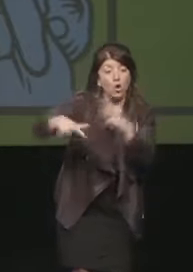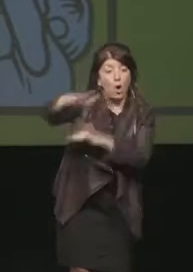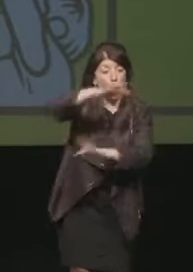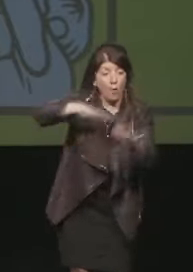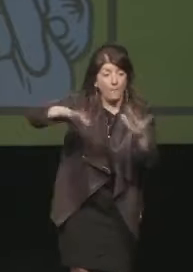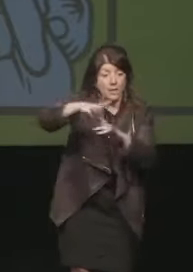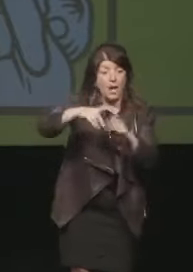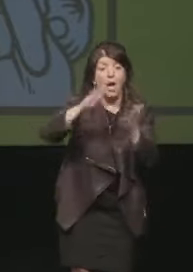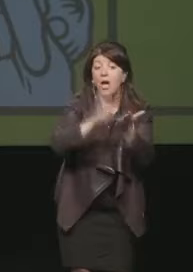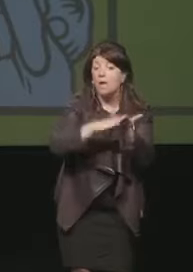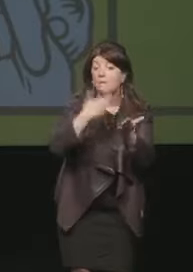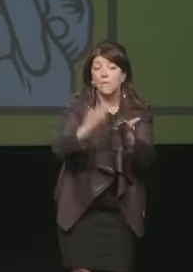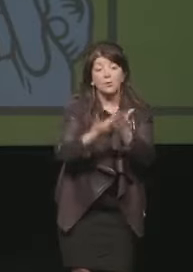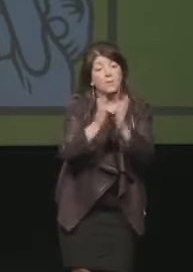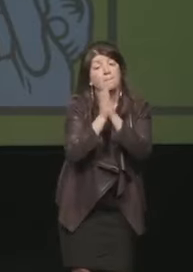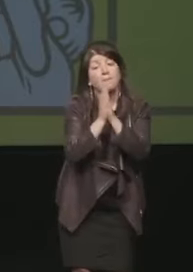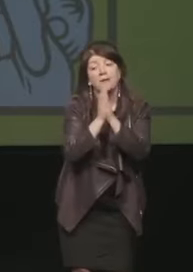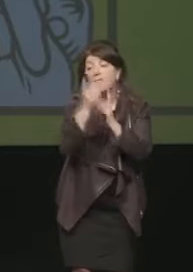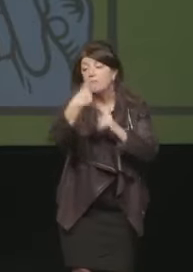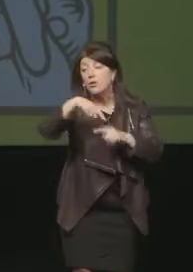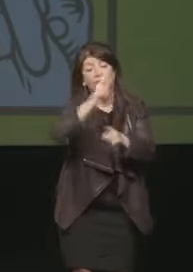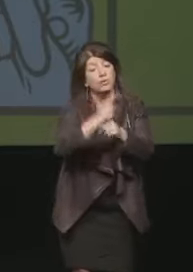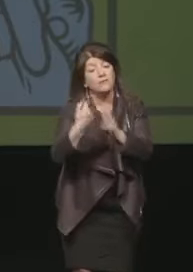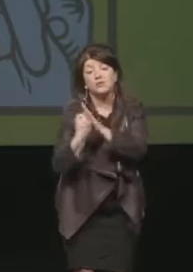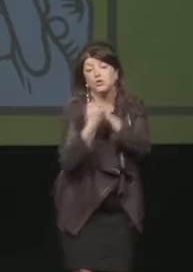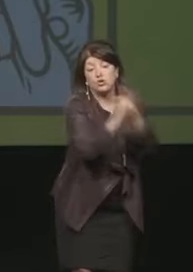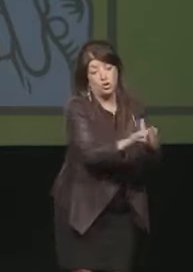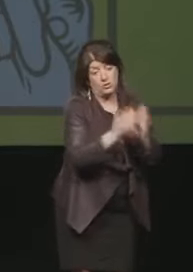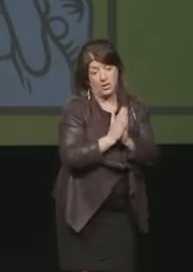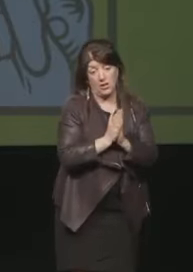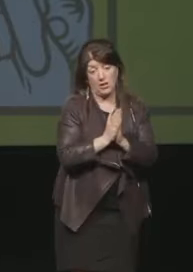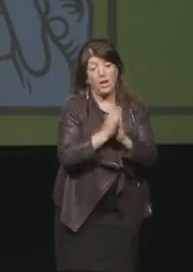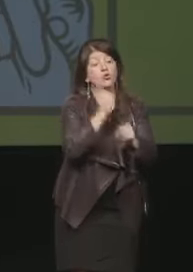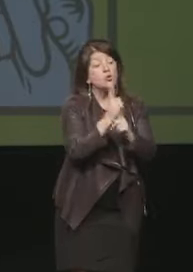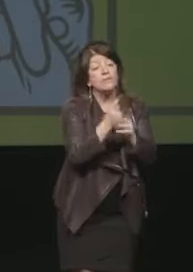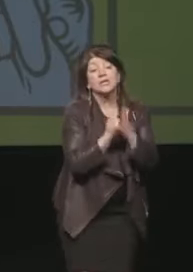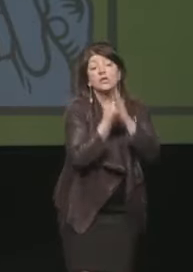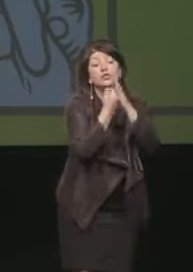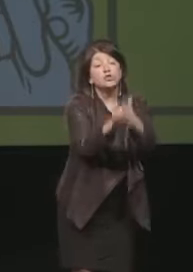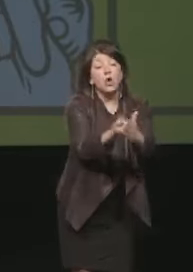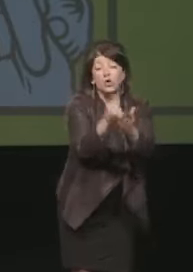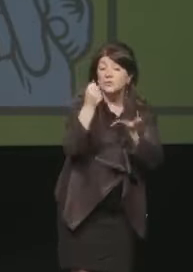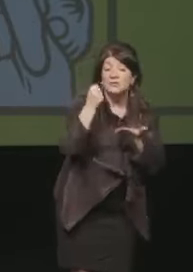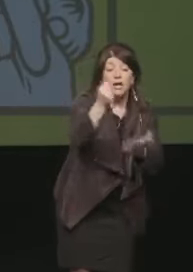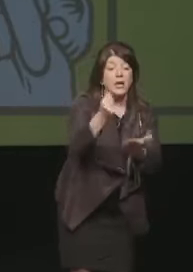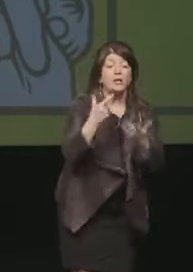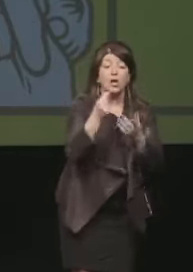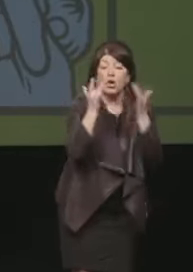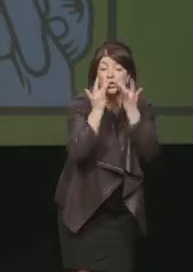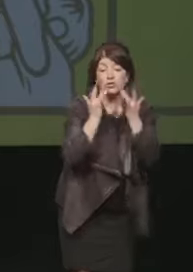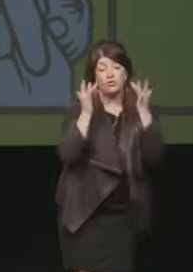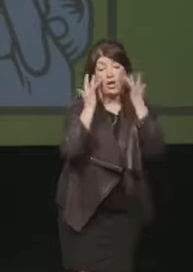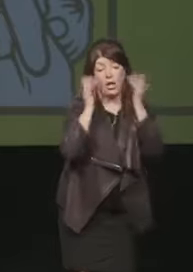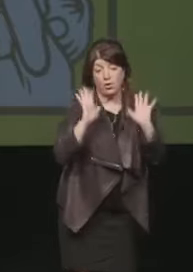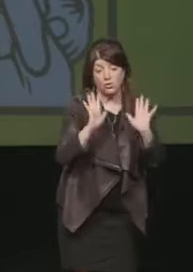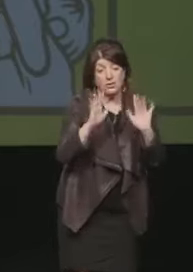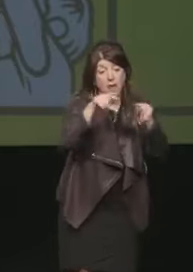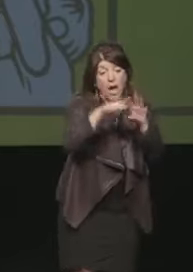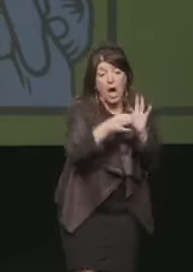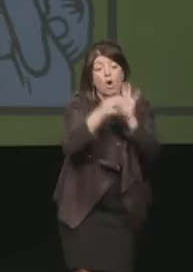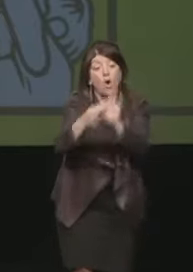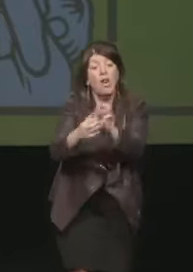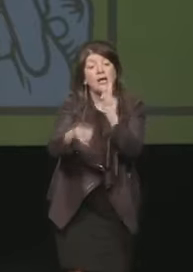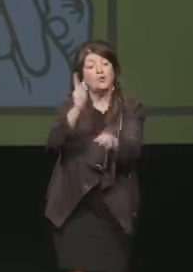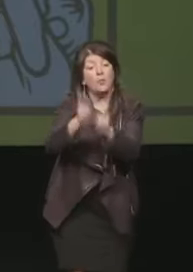allora sostenetela. Sostenetela con generosità. Ricordate che si fa politica, e così mi